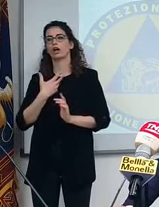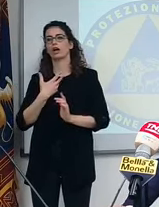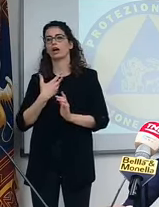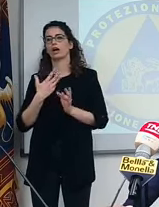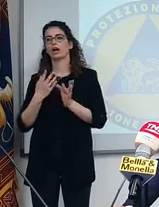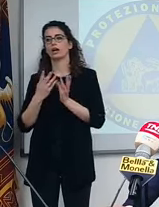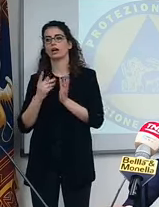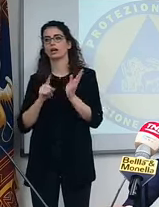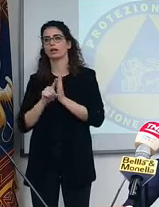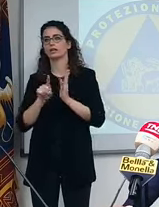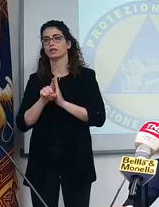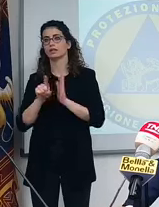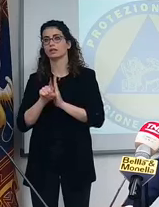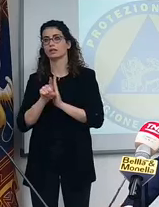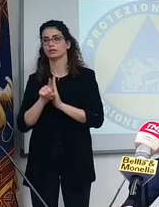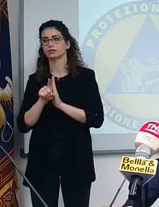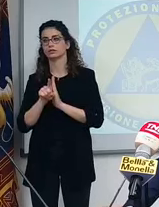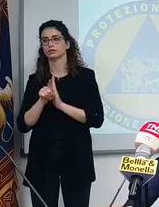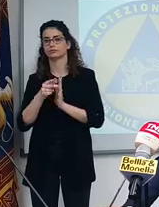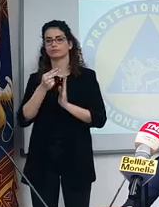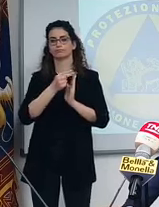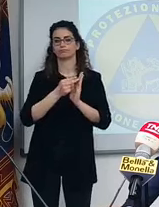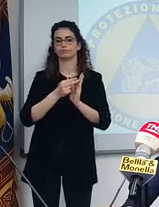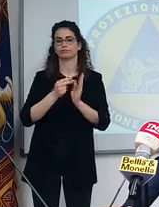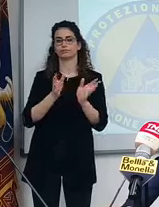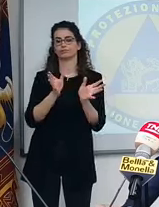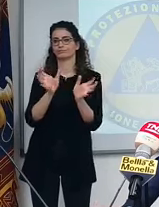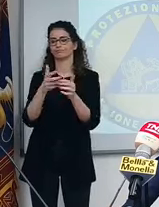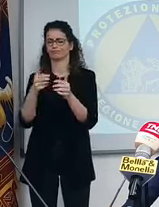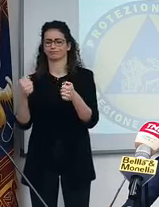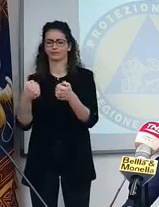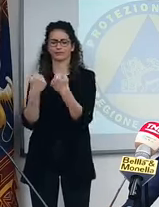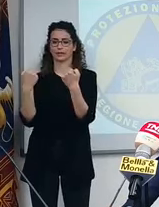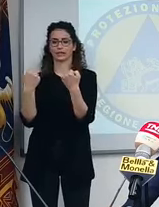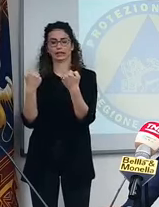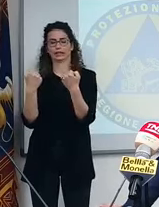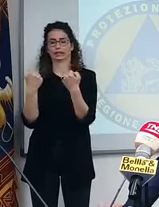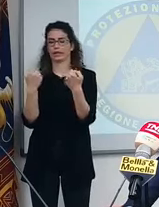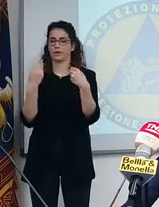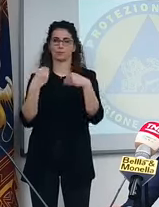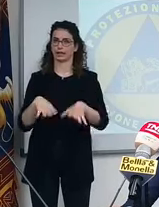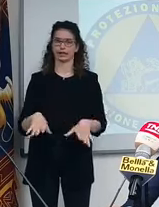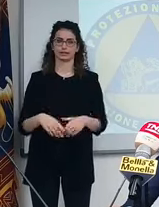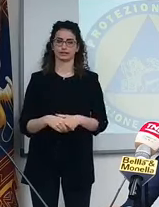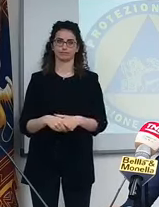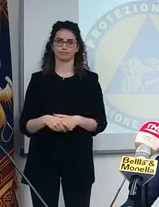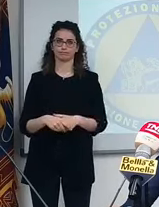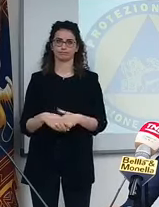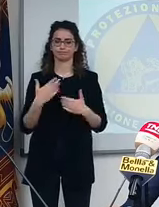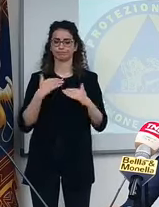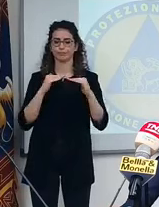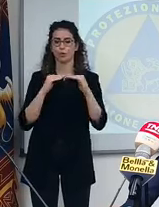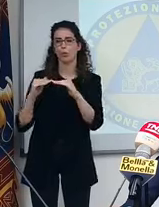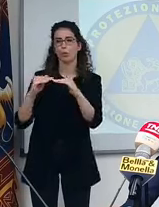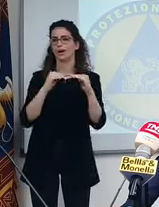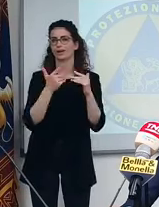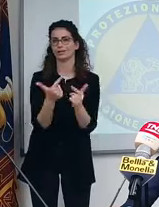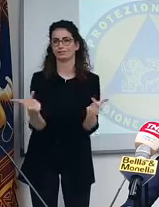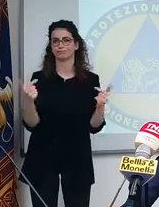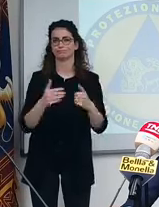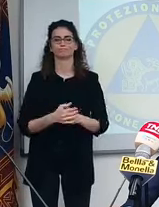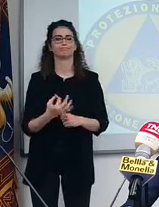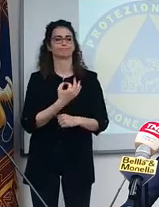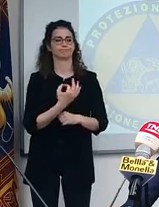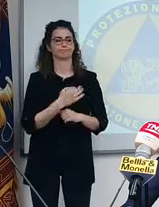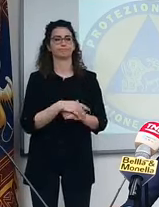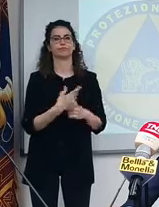discordanti tra un settore e l'altro, ci perdiamo, no? Ok. Non c'è uniformità. Va bene.